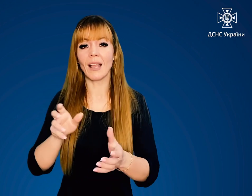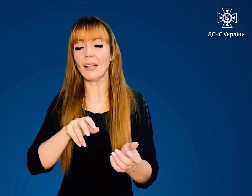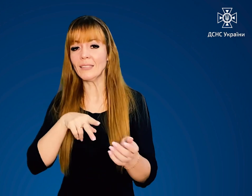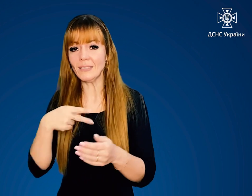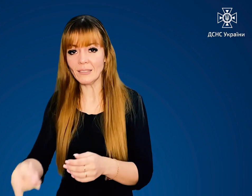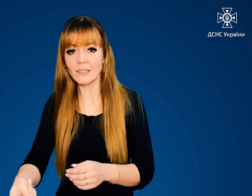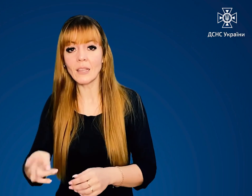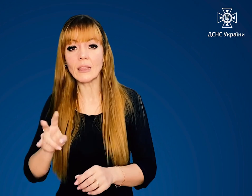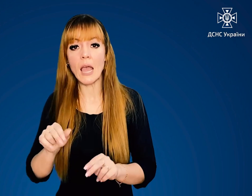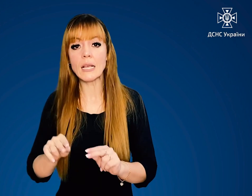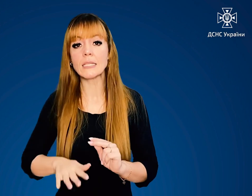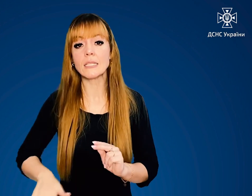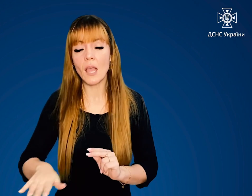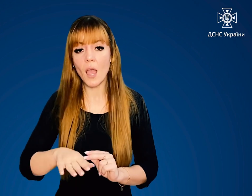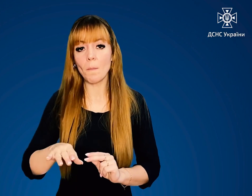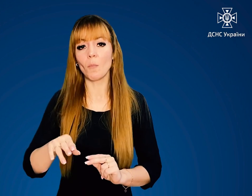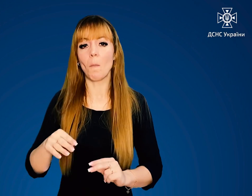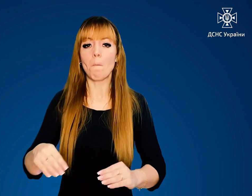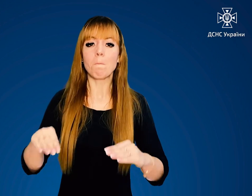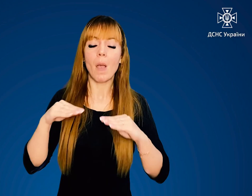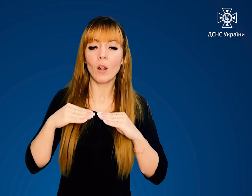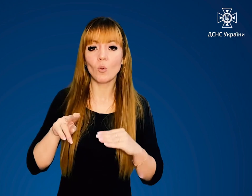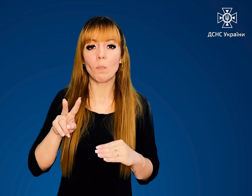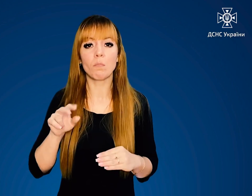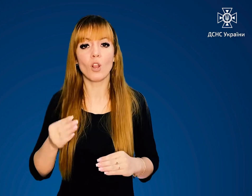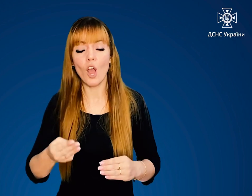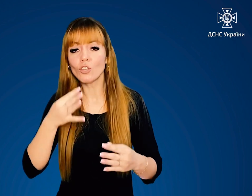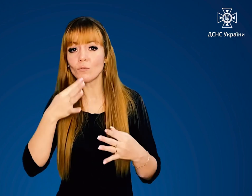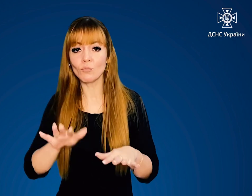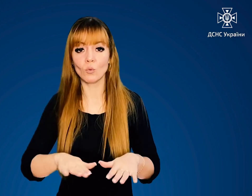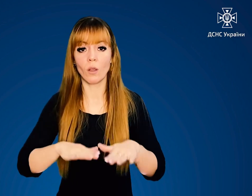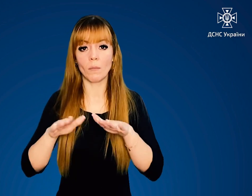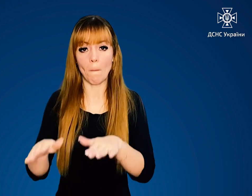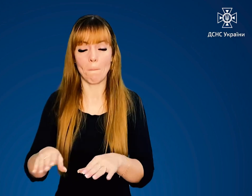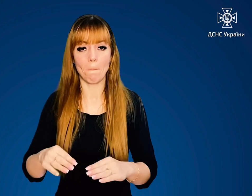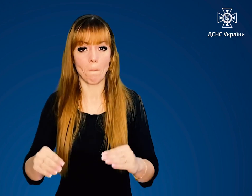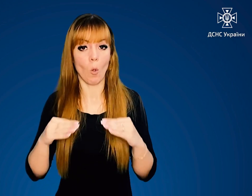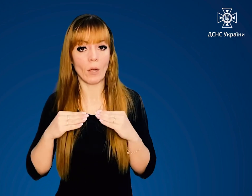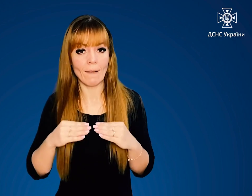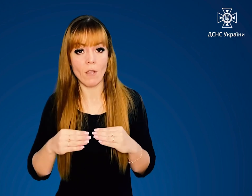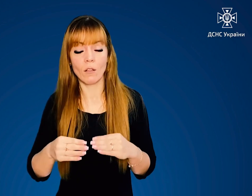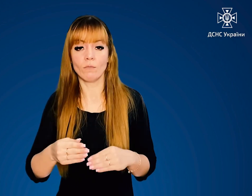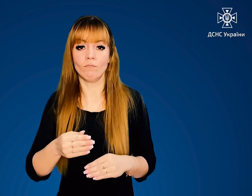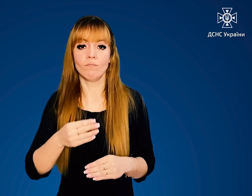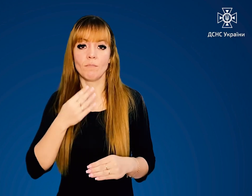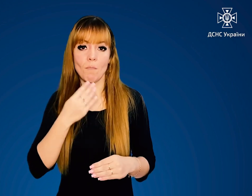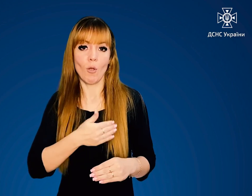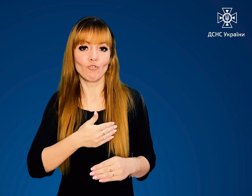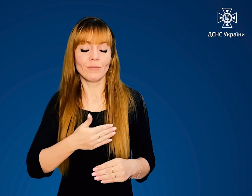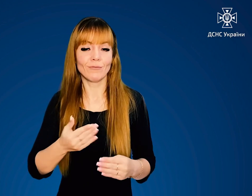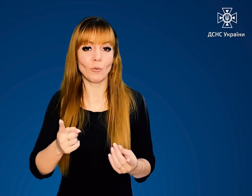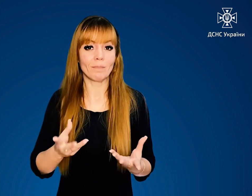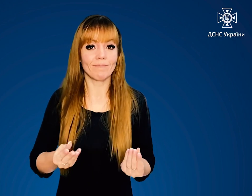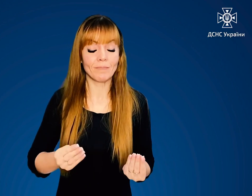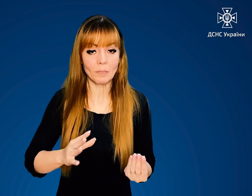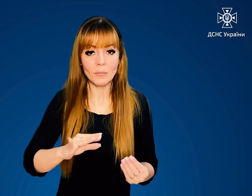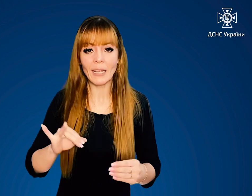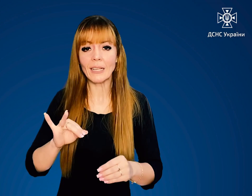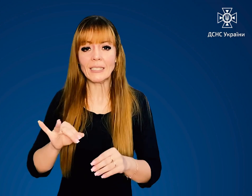швидко накиньте пальто, плащ або будь-яку ковдру чи покривало, бажано зволожене, і